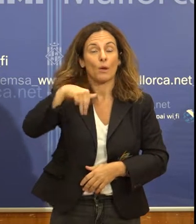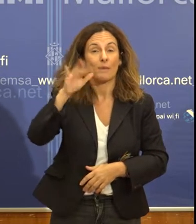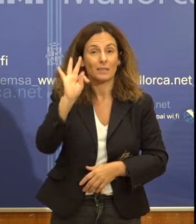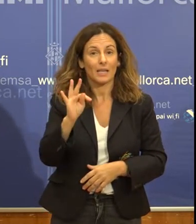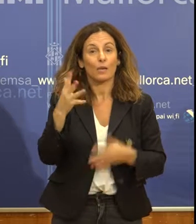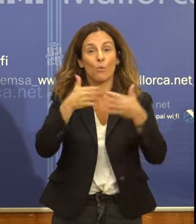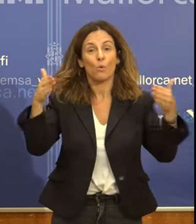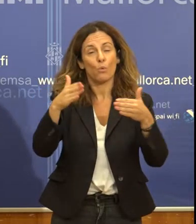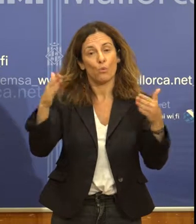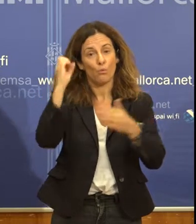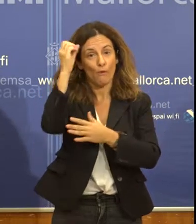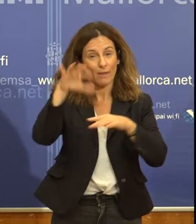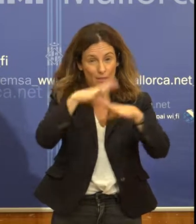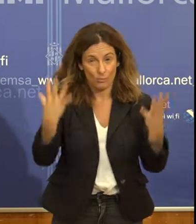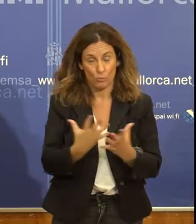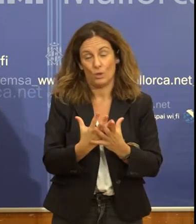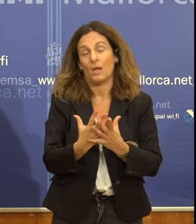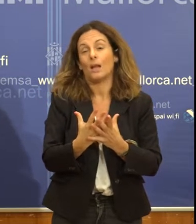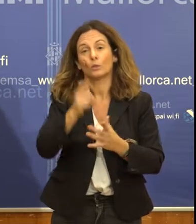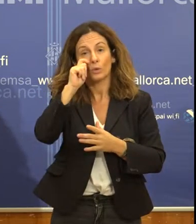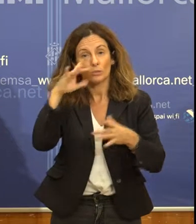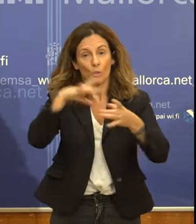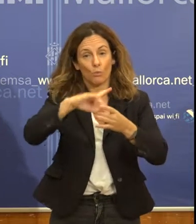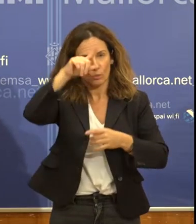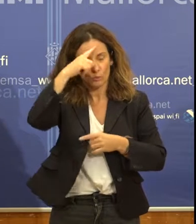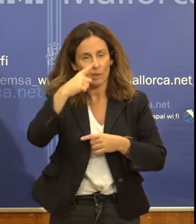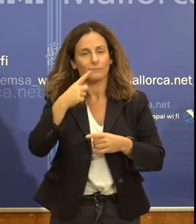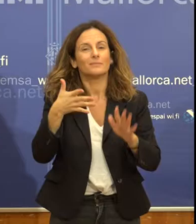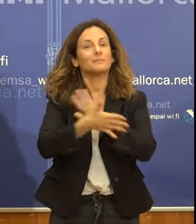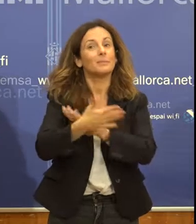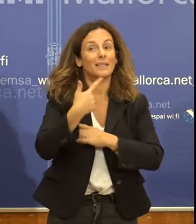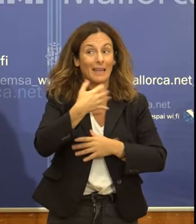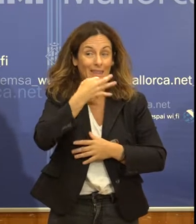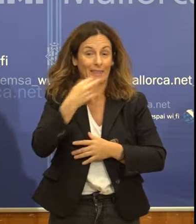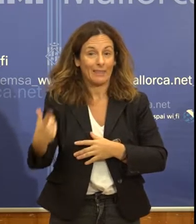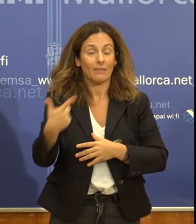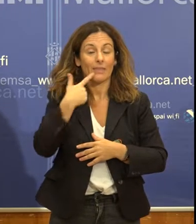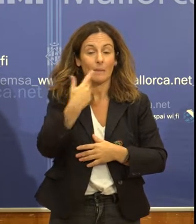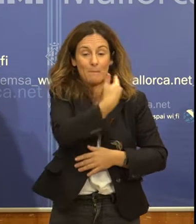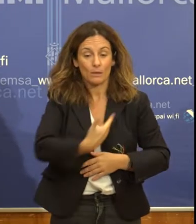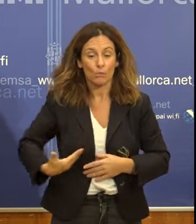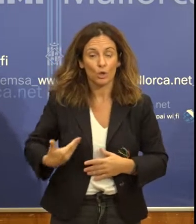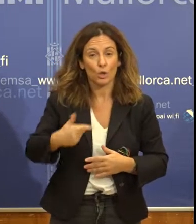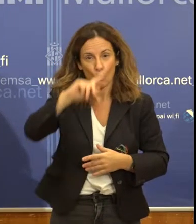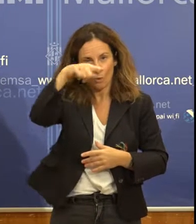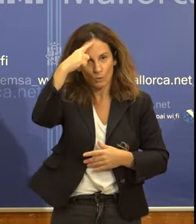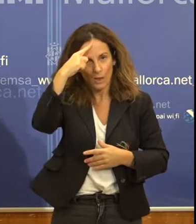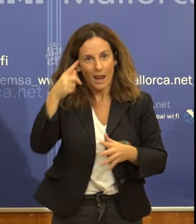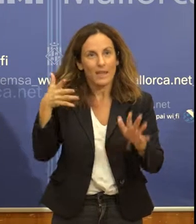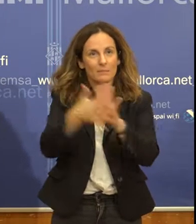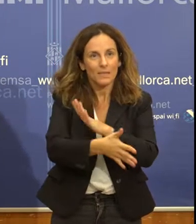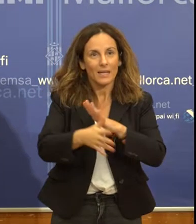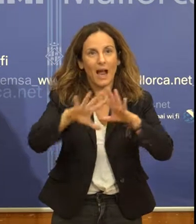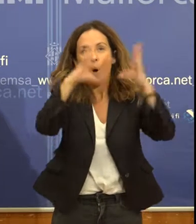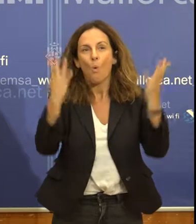Conferència Mundial de Turisme i Cultura a Cambodja. El patrimoni cultural explica la història de la humanitat, que compta la nostra història.